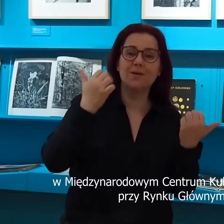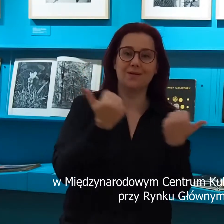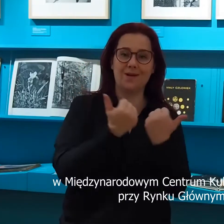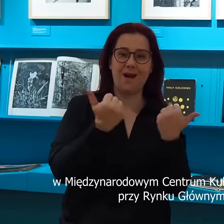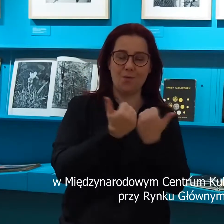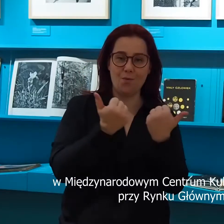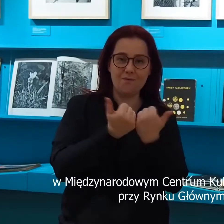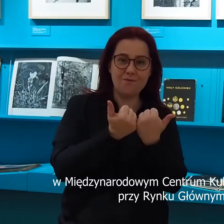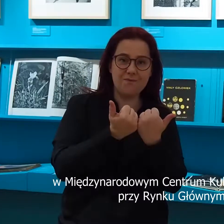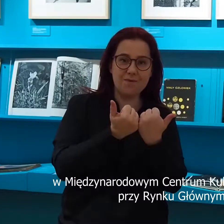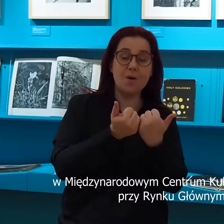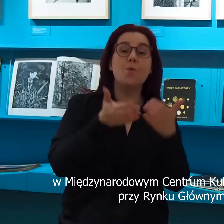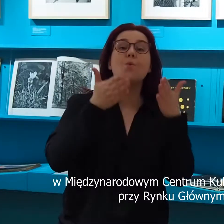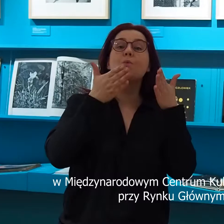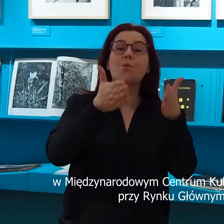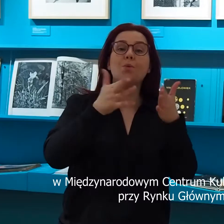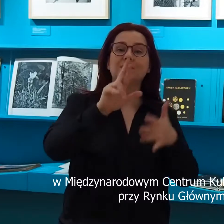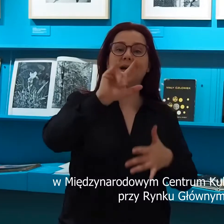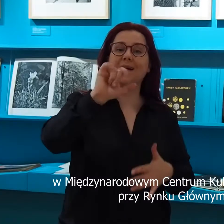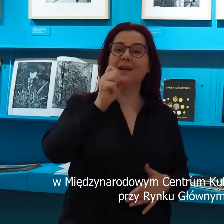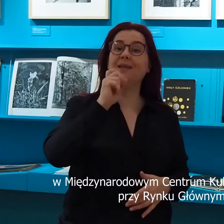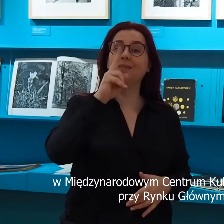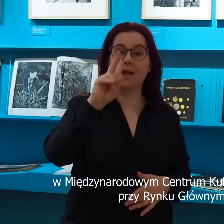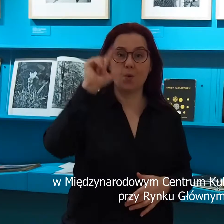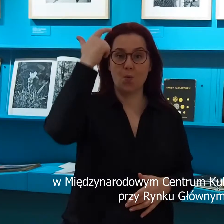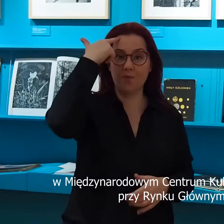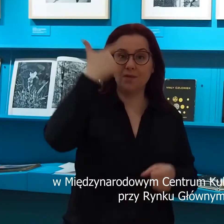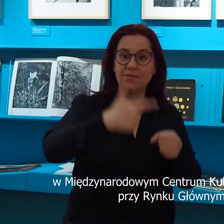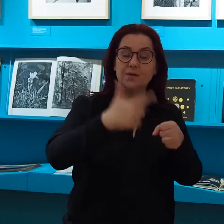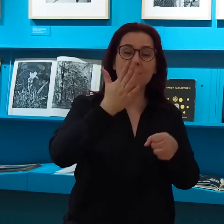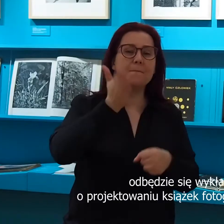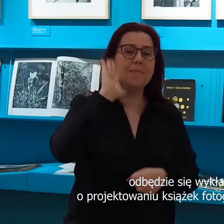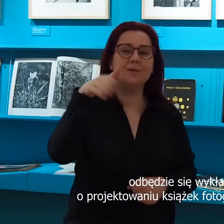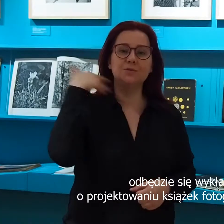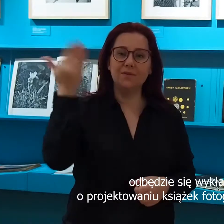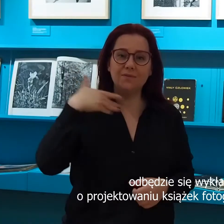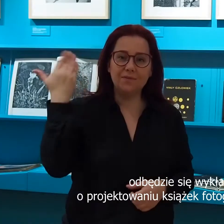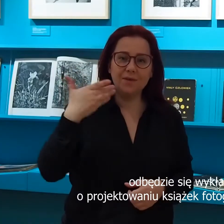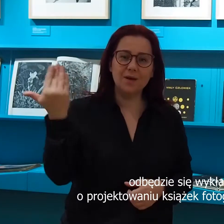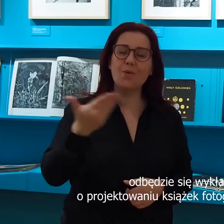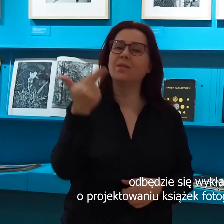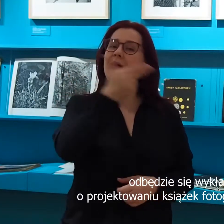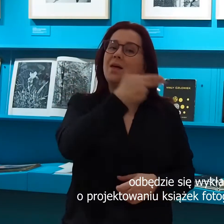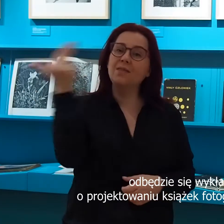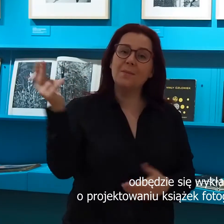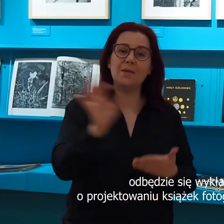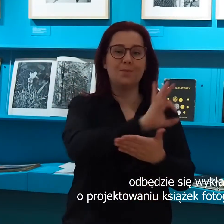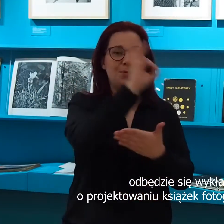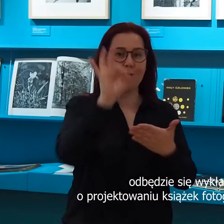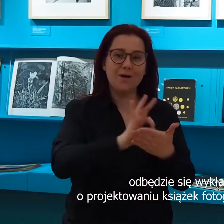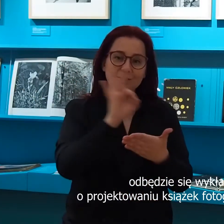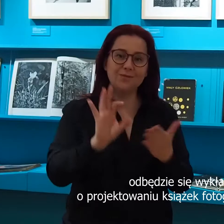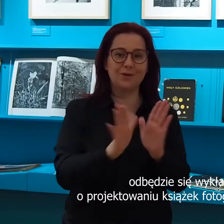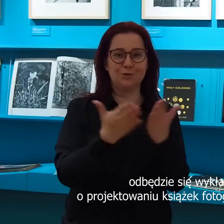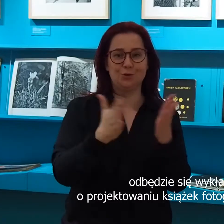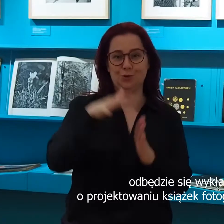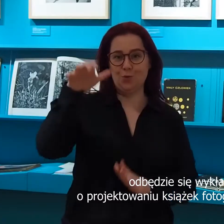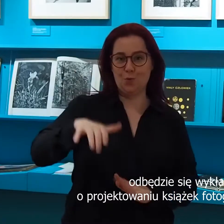Krakowie przy Rynku Głównym 25 odbędzie się wykład o projektowaniu książek fotograficznych.